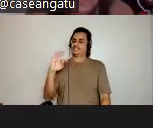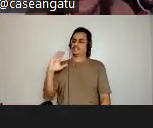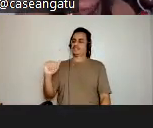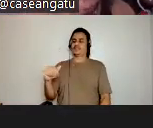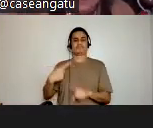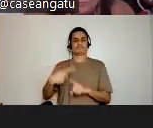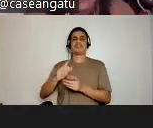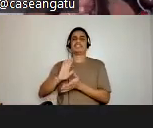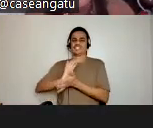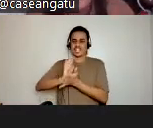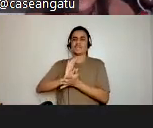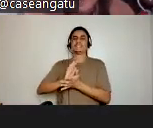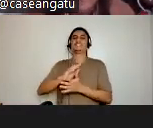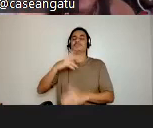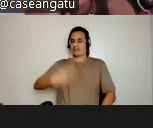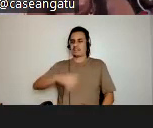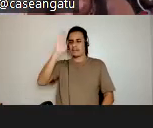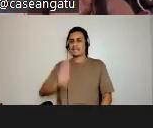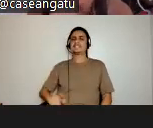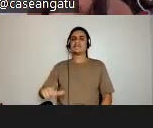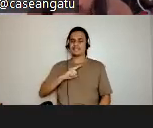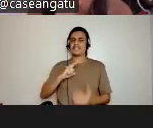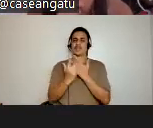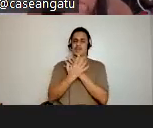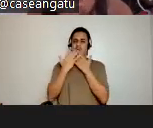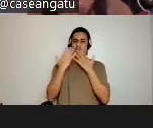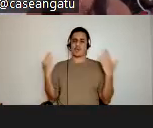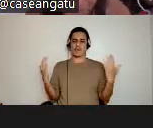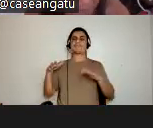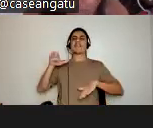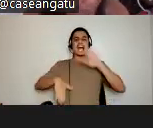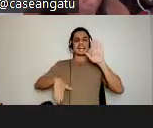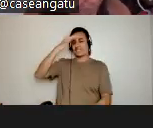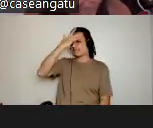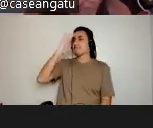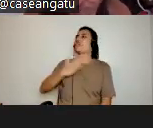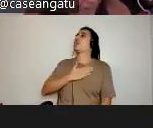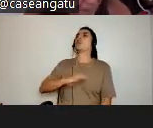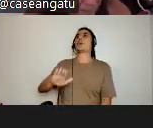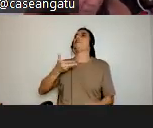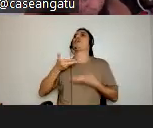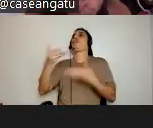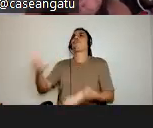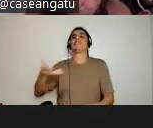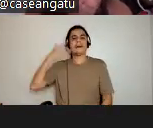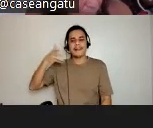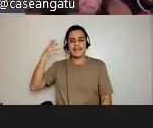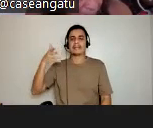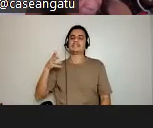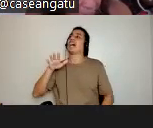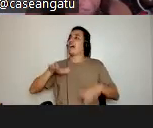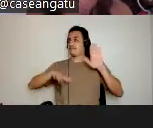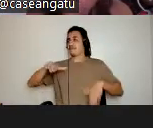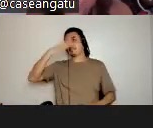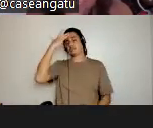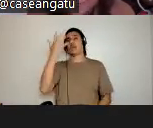genocídio no Brasil tem cor, tem... Por isso que de vez em quando as pessoas não gostam muito de me chamar, não, porque querem uma palestra só de